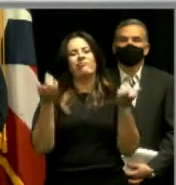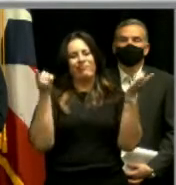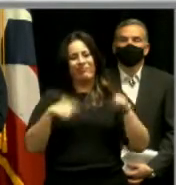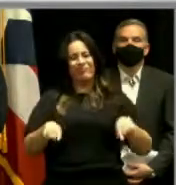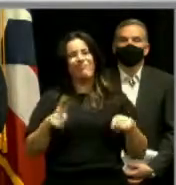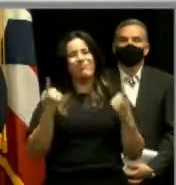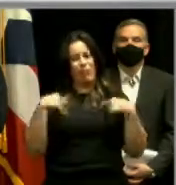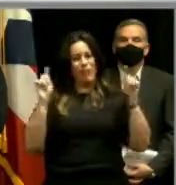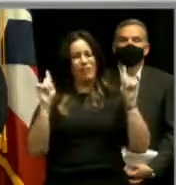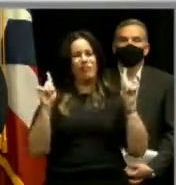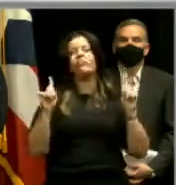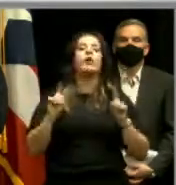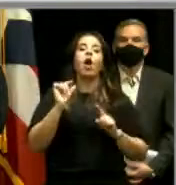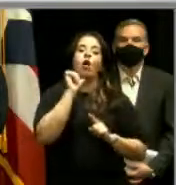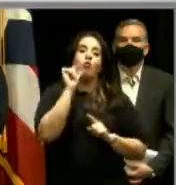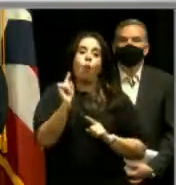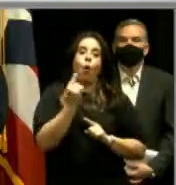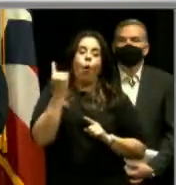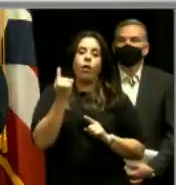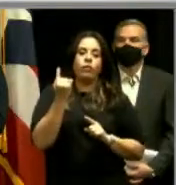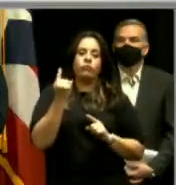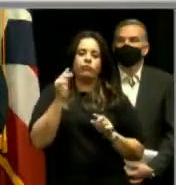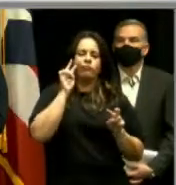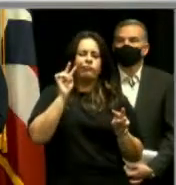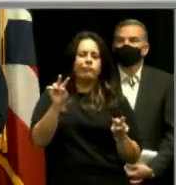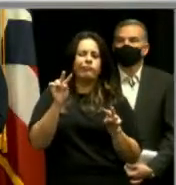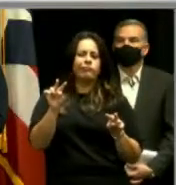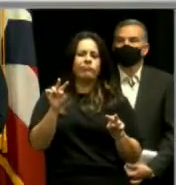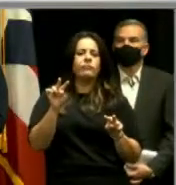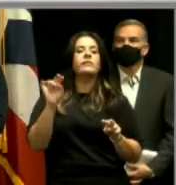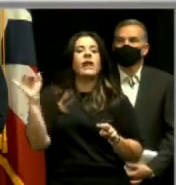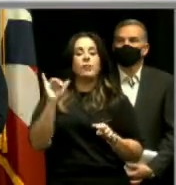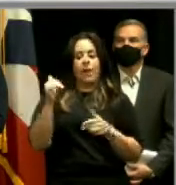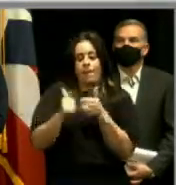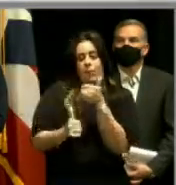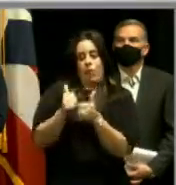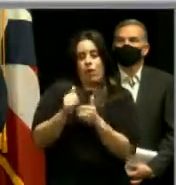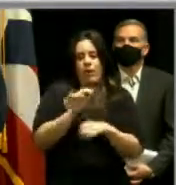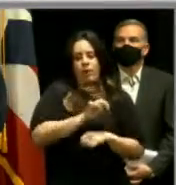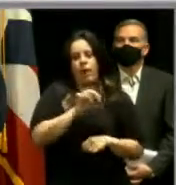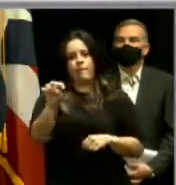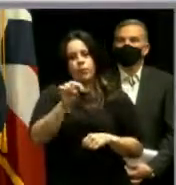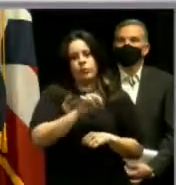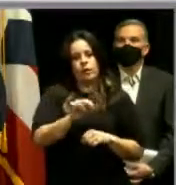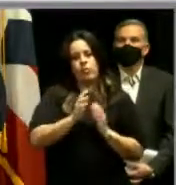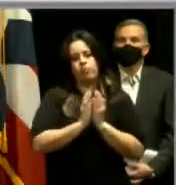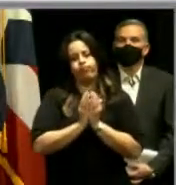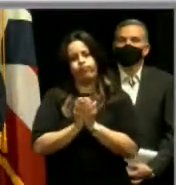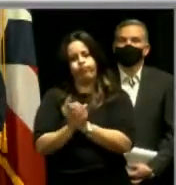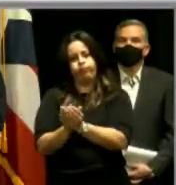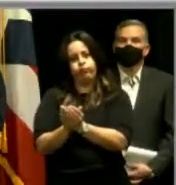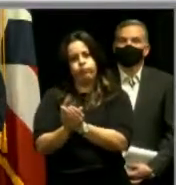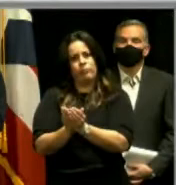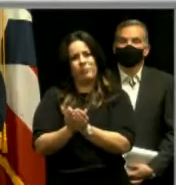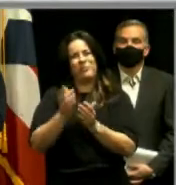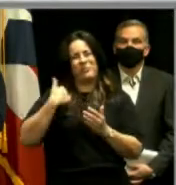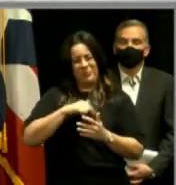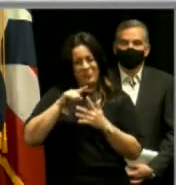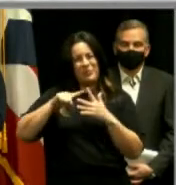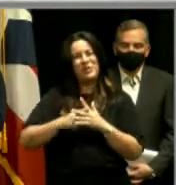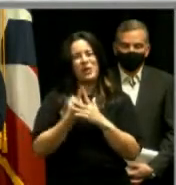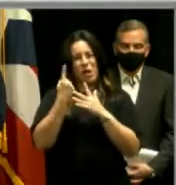Y no solamente atendiendo eso, sino también atendiendo el problema de la transportación marítima. Comenzamos rápido